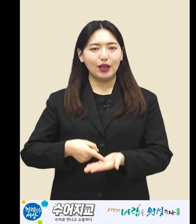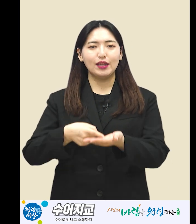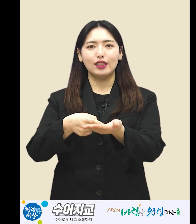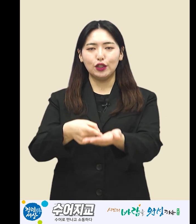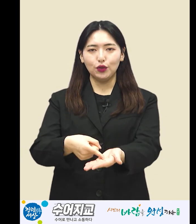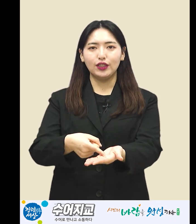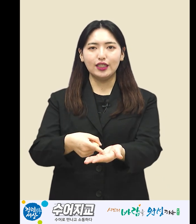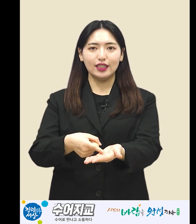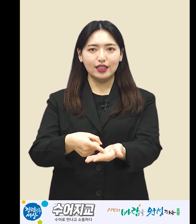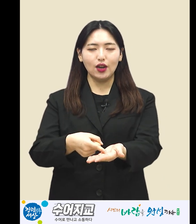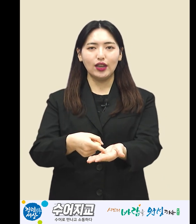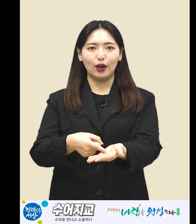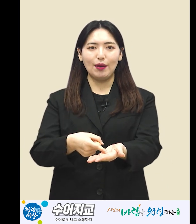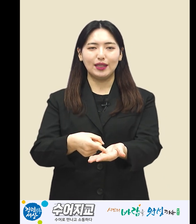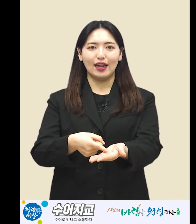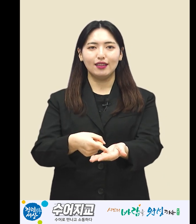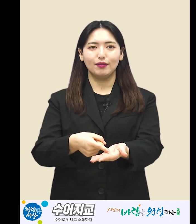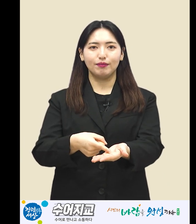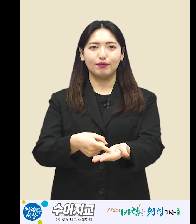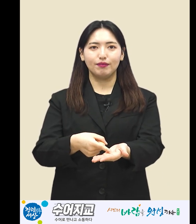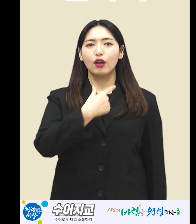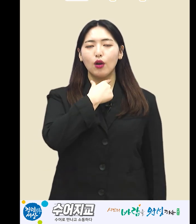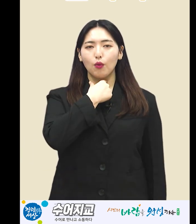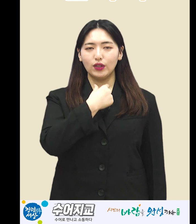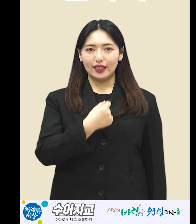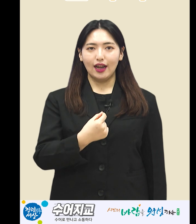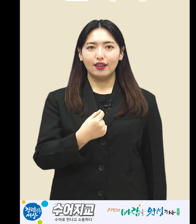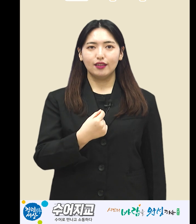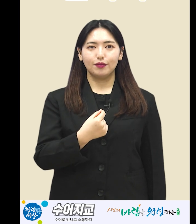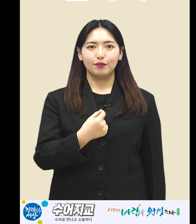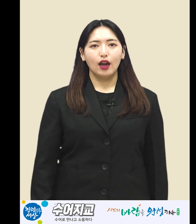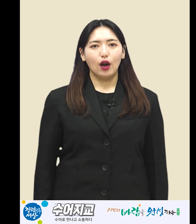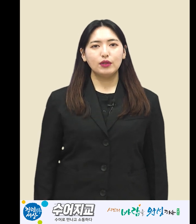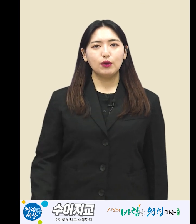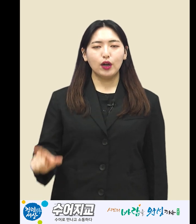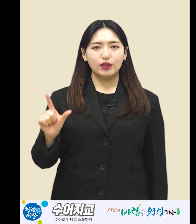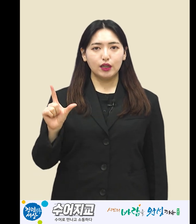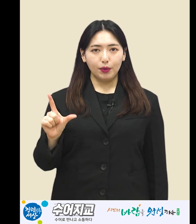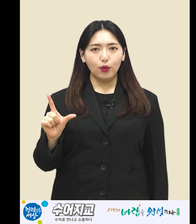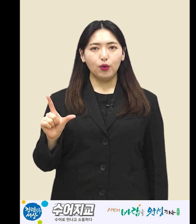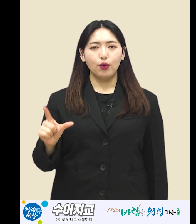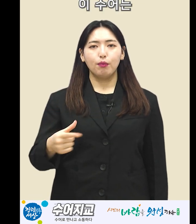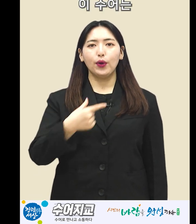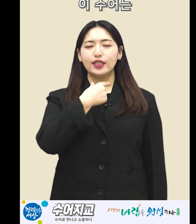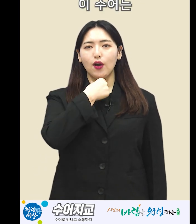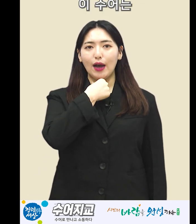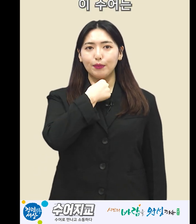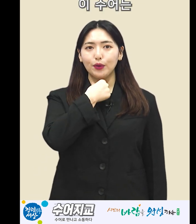내미는 이 수어는 신청이라고 합니다. 원하다 엄지와 검지를 펴고 목에서 앞으로